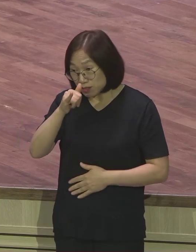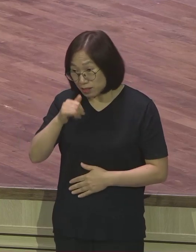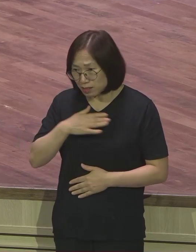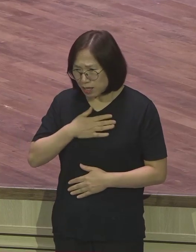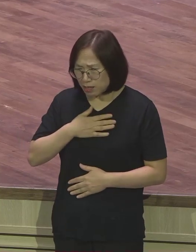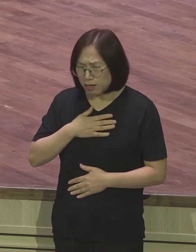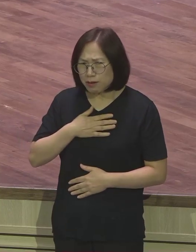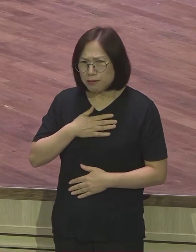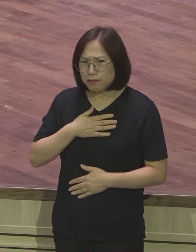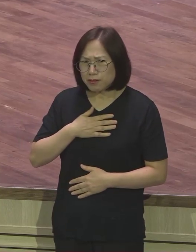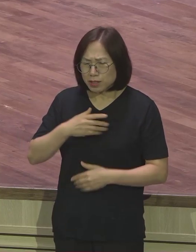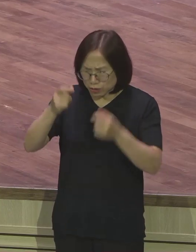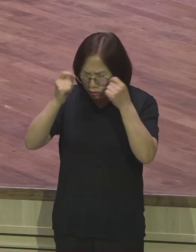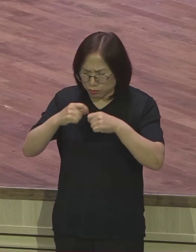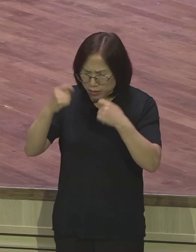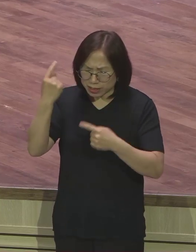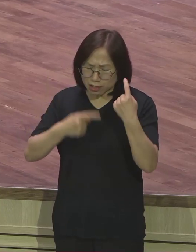그러한 상처를 주는 사람이 있습니까?